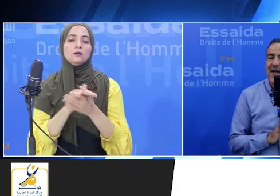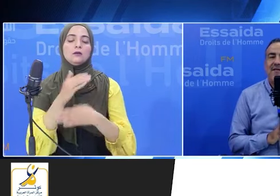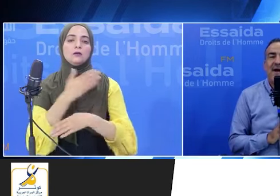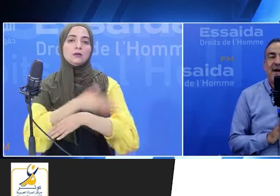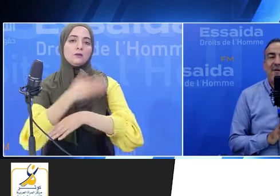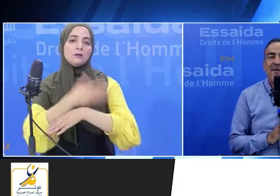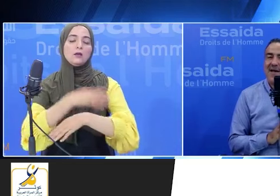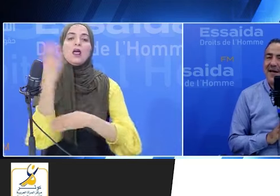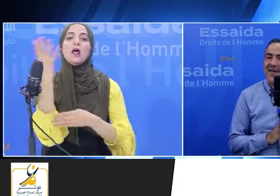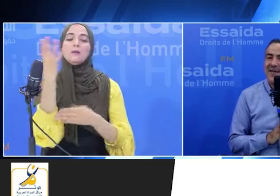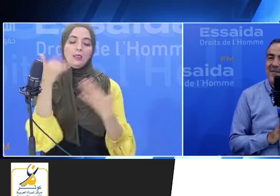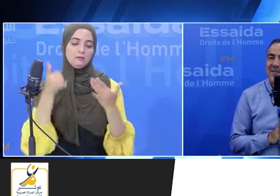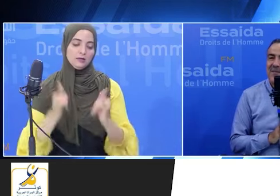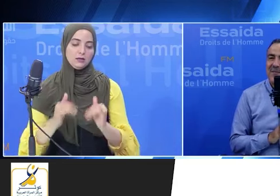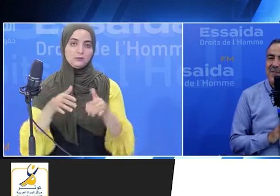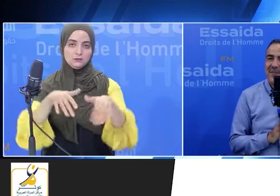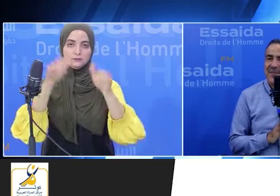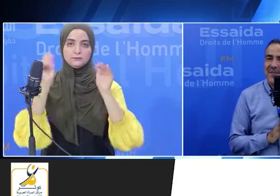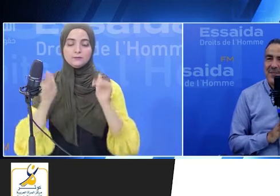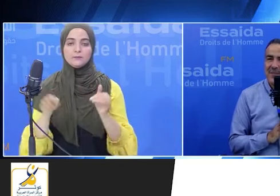قافصة أربع مقاعد